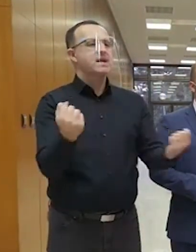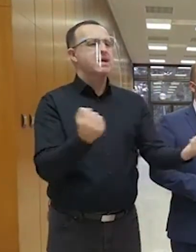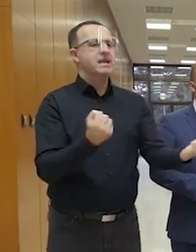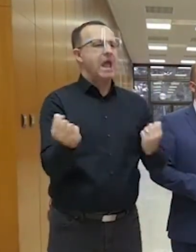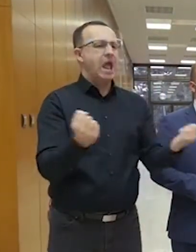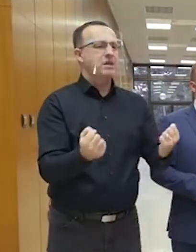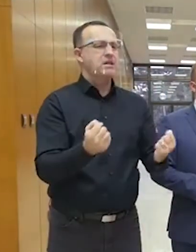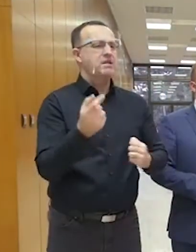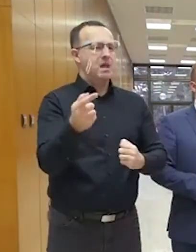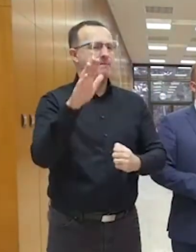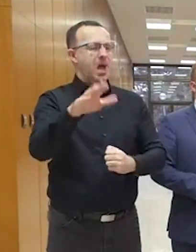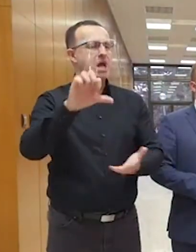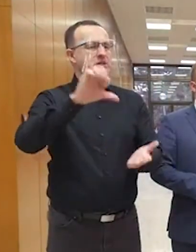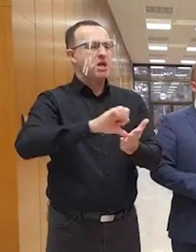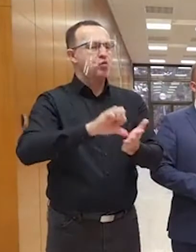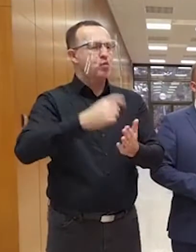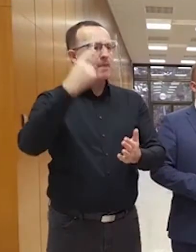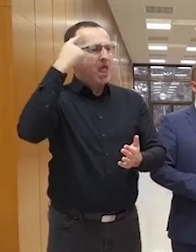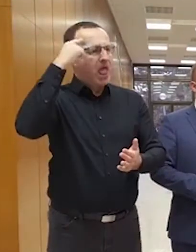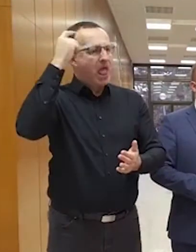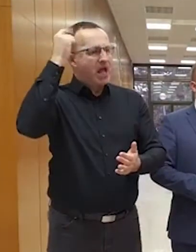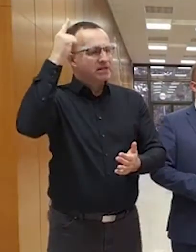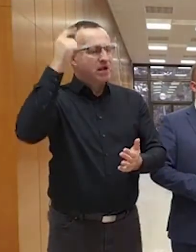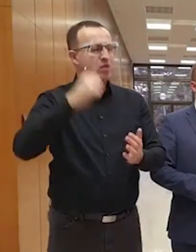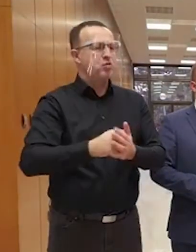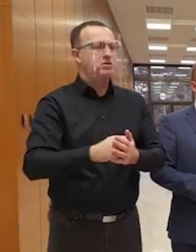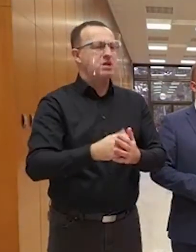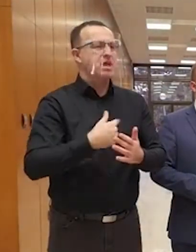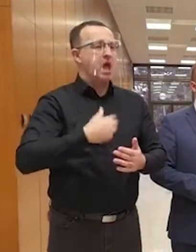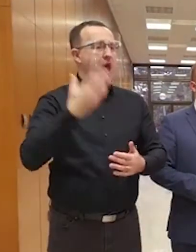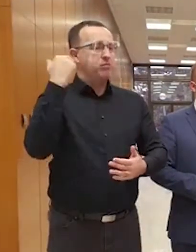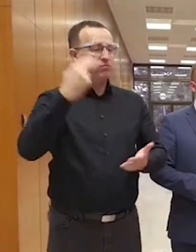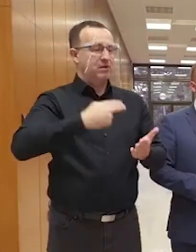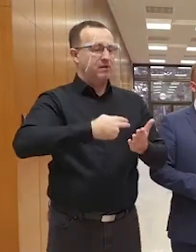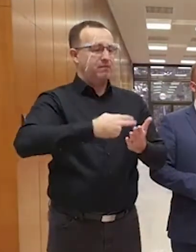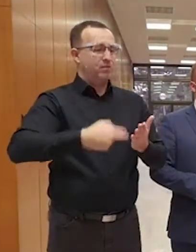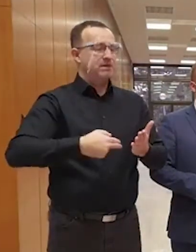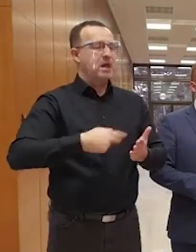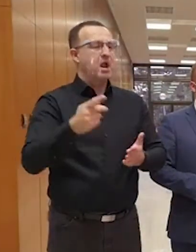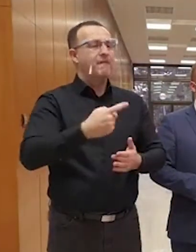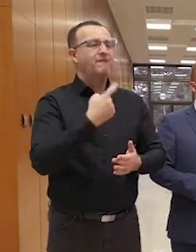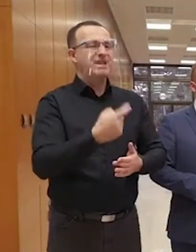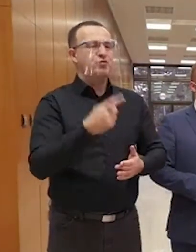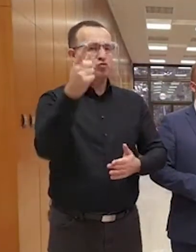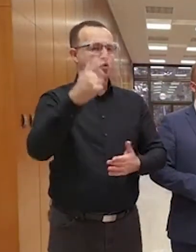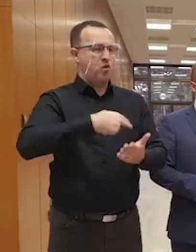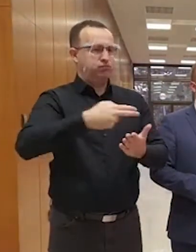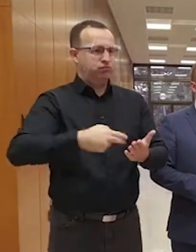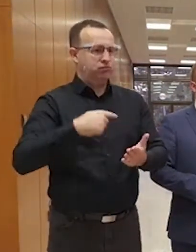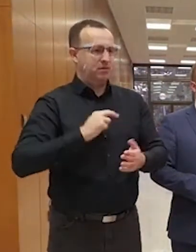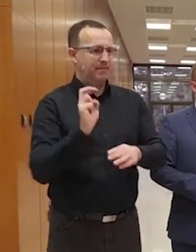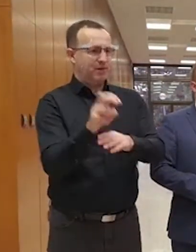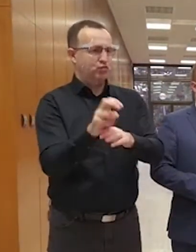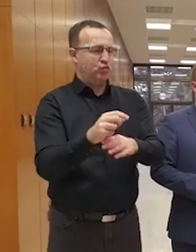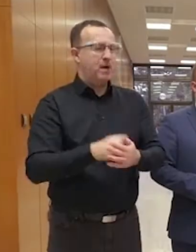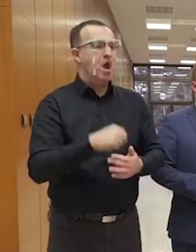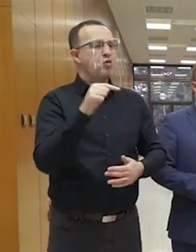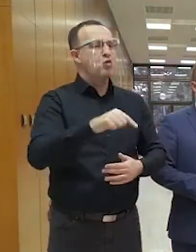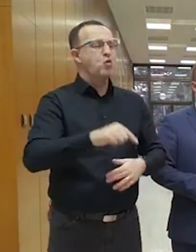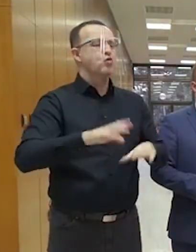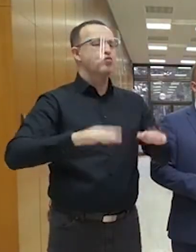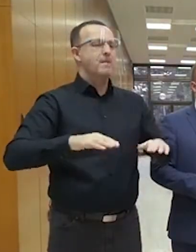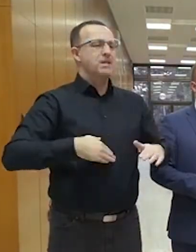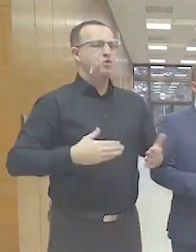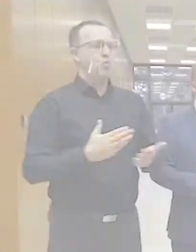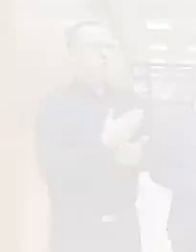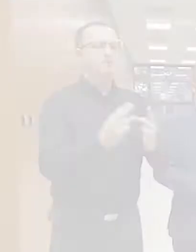tu centrum excelentnosti, ktoré je vo Fínsku. Ja som podpísal nedávno pristúpenie Slovenskej republiky. Toto je ale domáca úloha. A